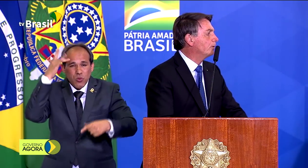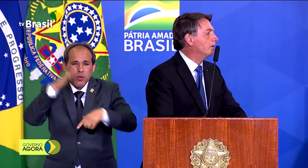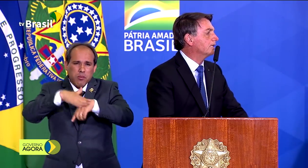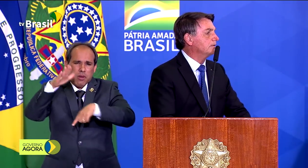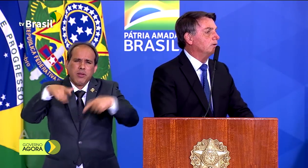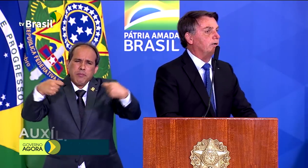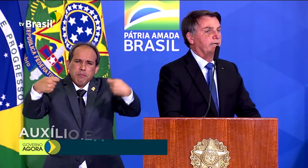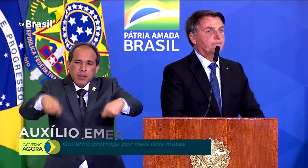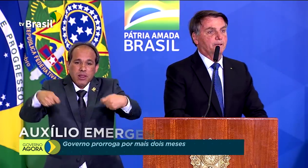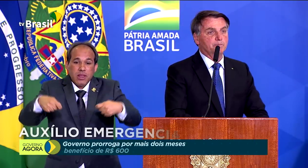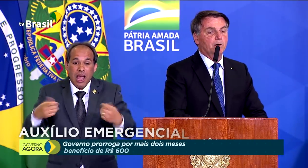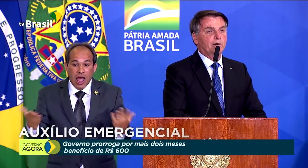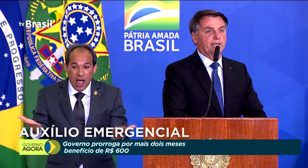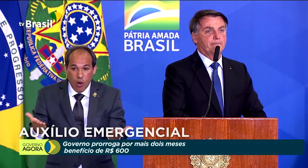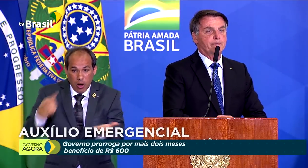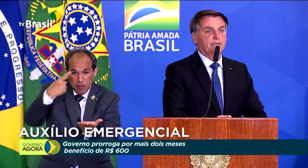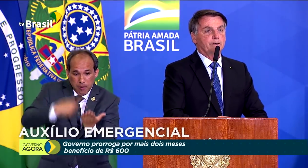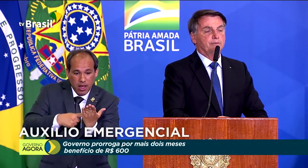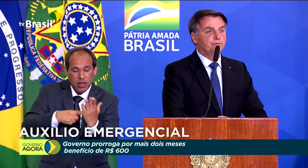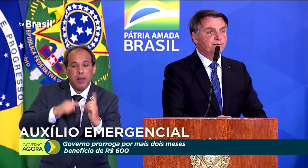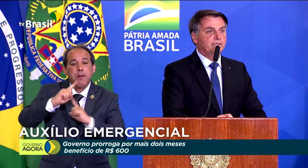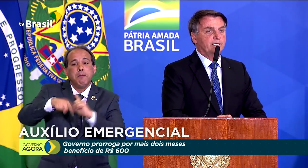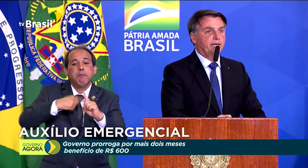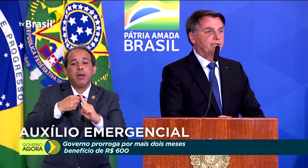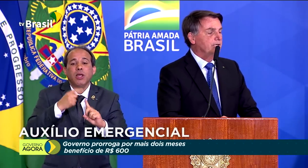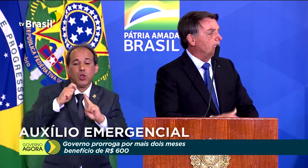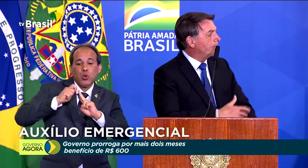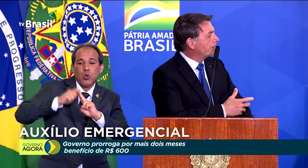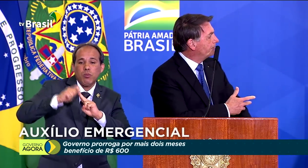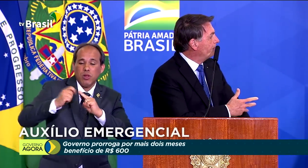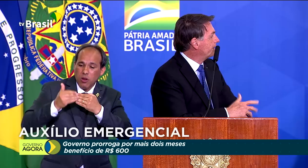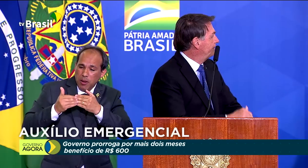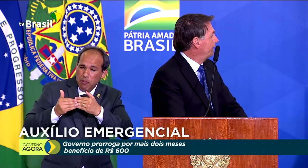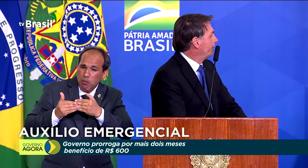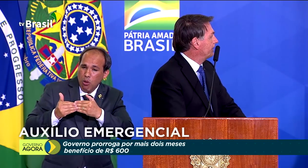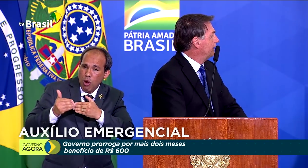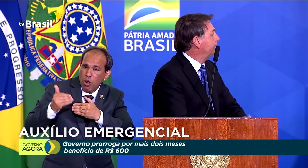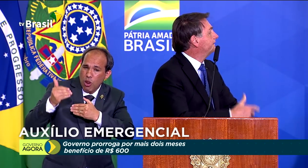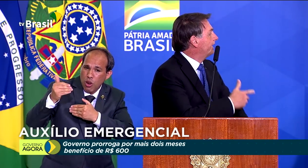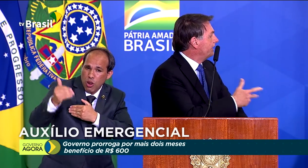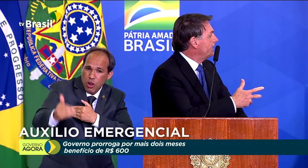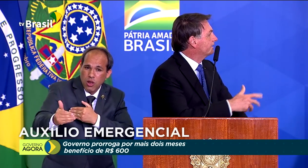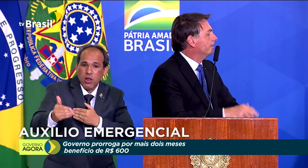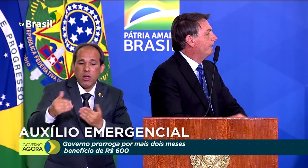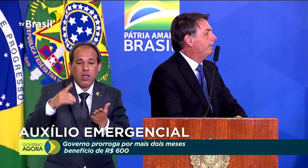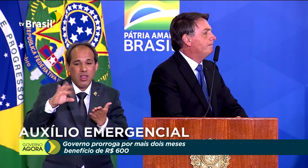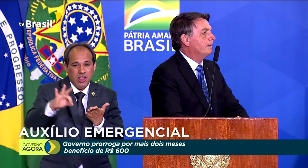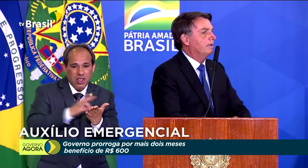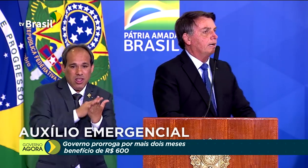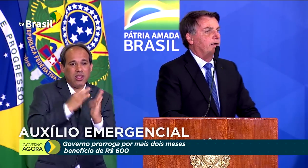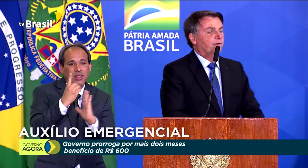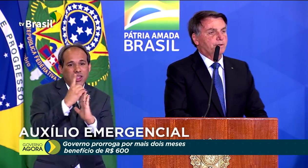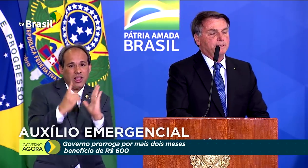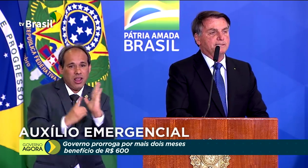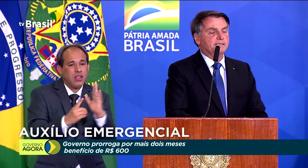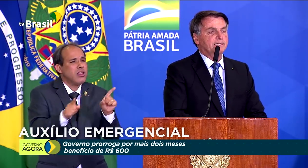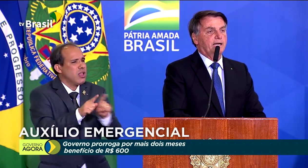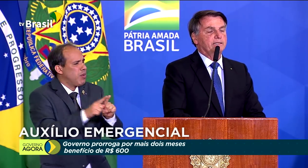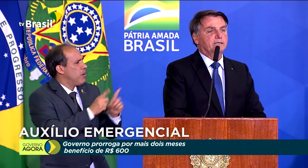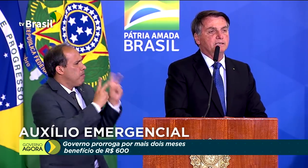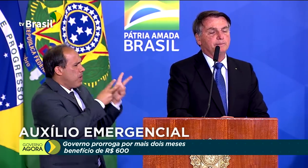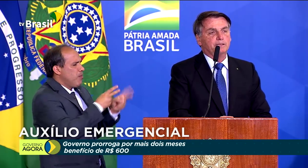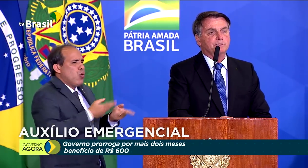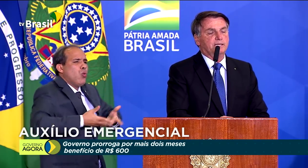Essa prorrogação agora, em boa hora, via decreto, mas se fosse via pré-de-lei, teria também a velocidade